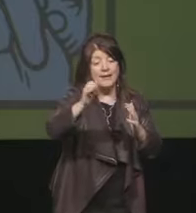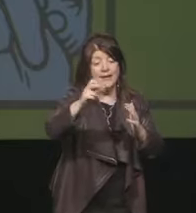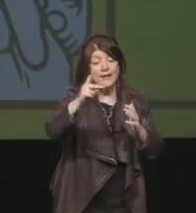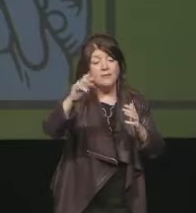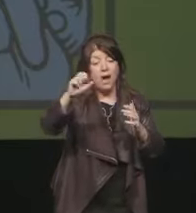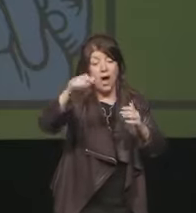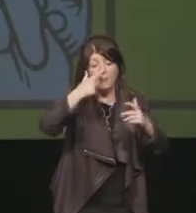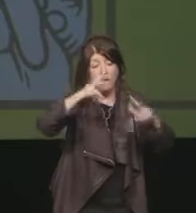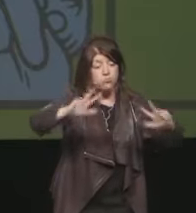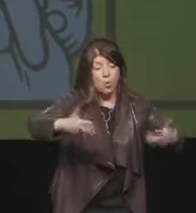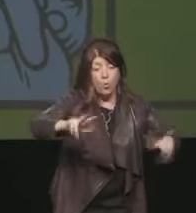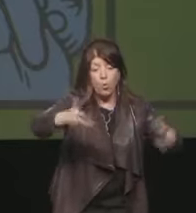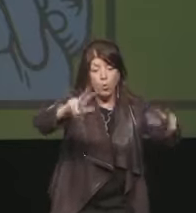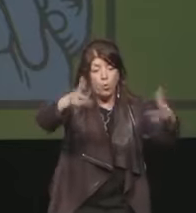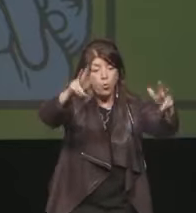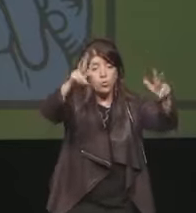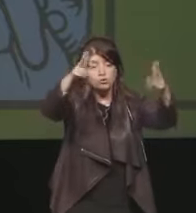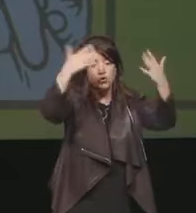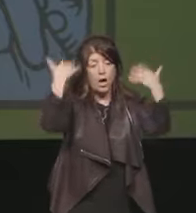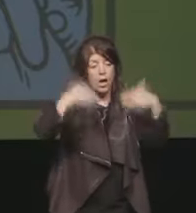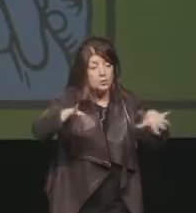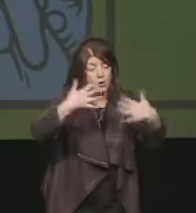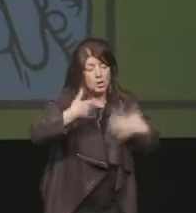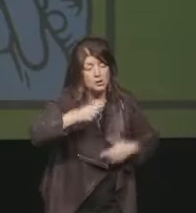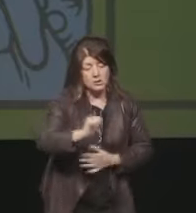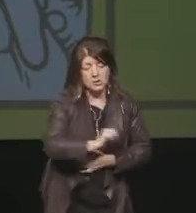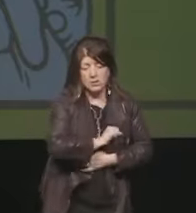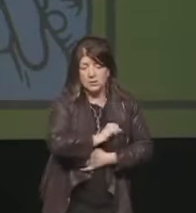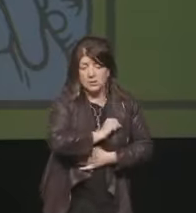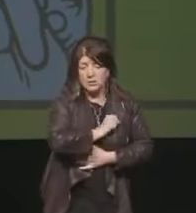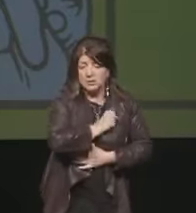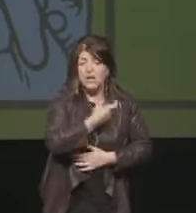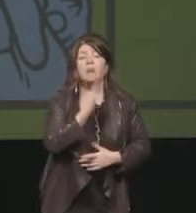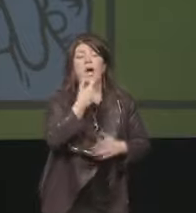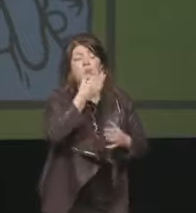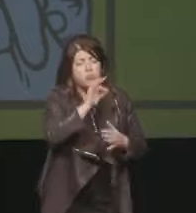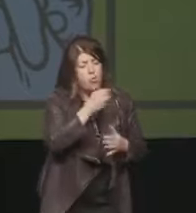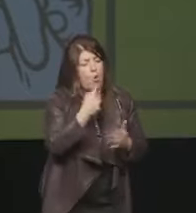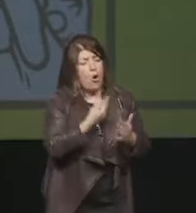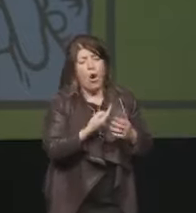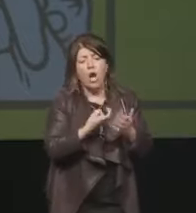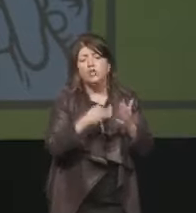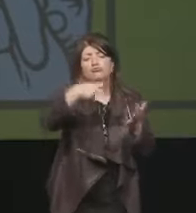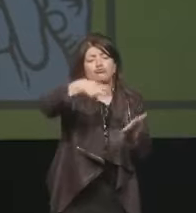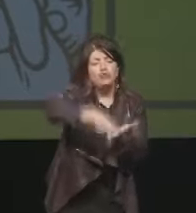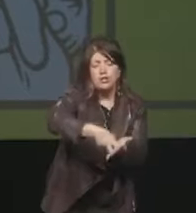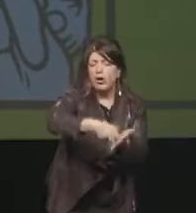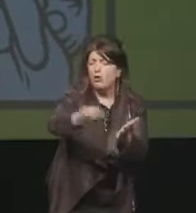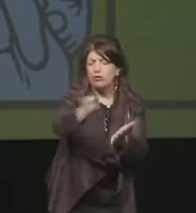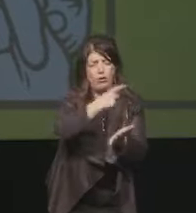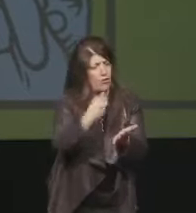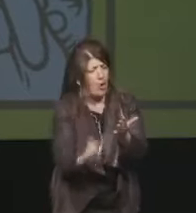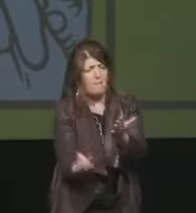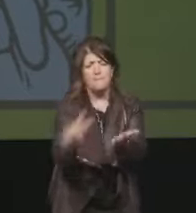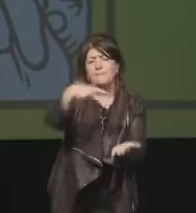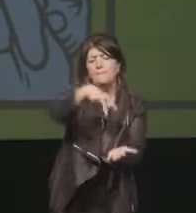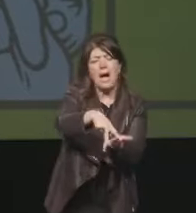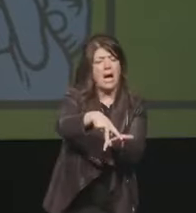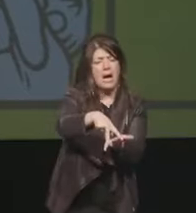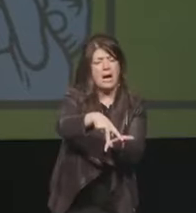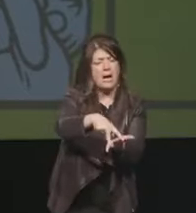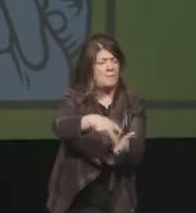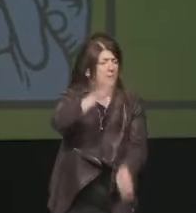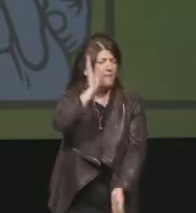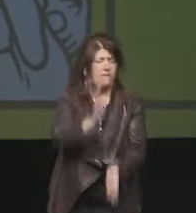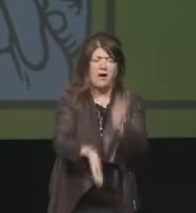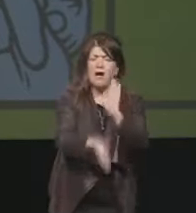straordinaria di risollevarsi sempre, di credere nel futuro, di guardare avanti. Ecco, la